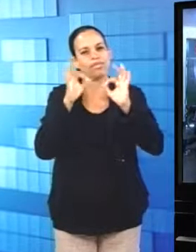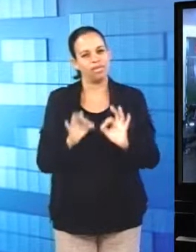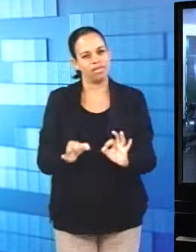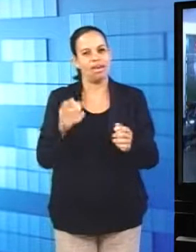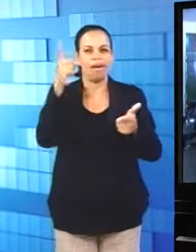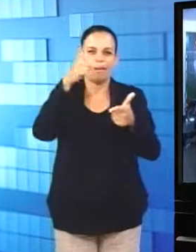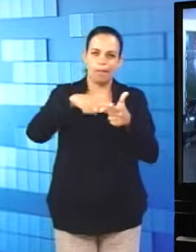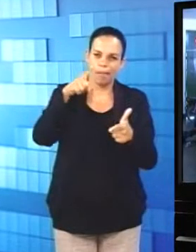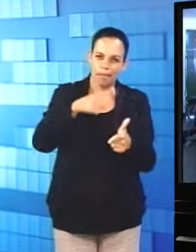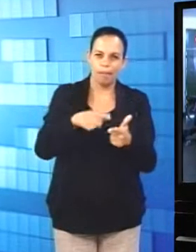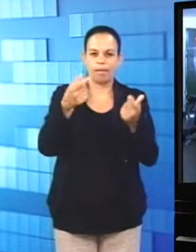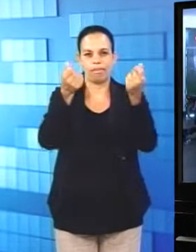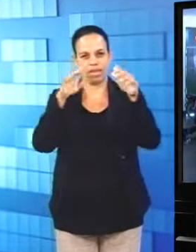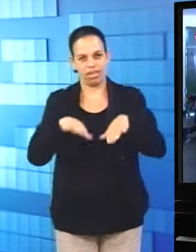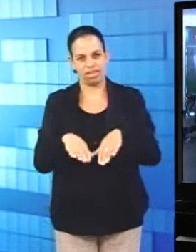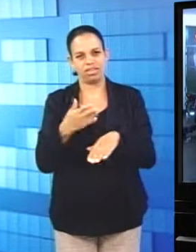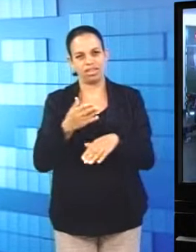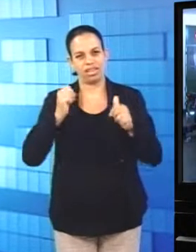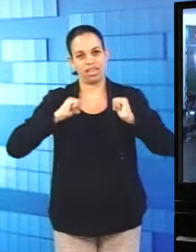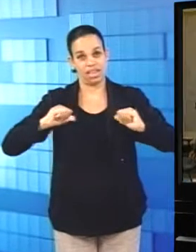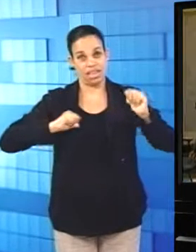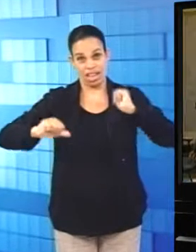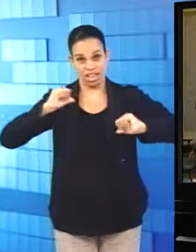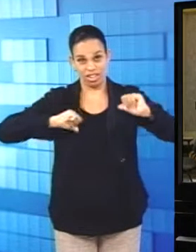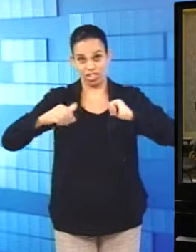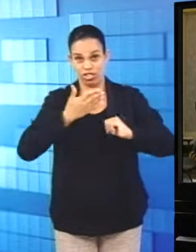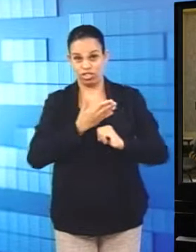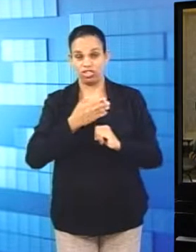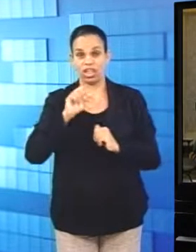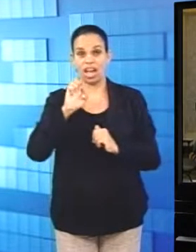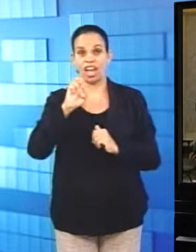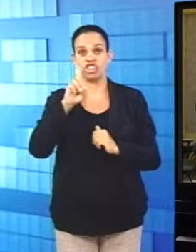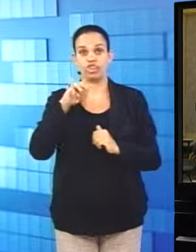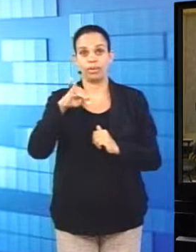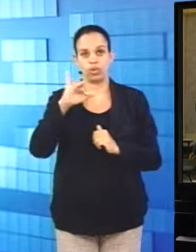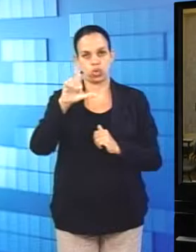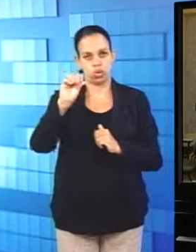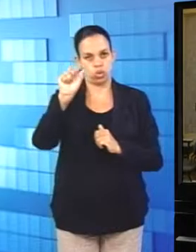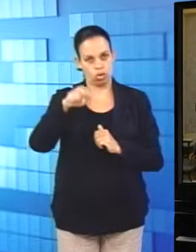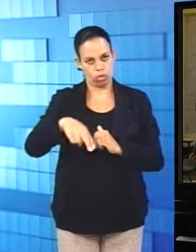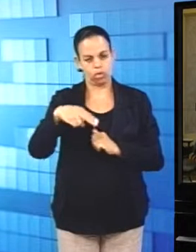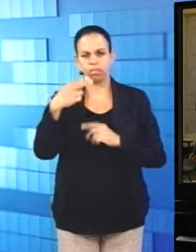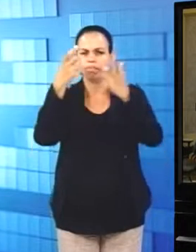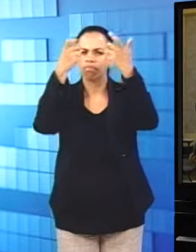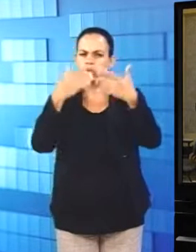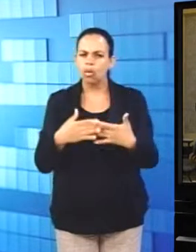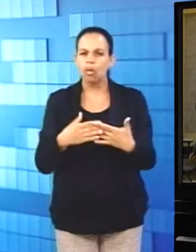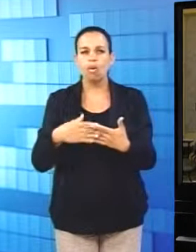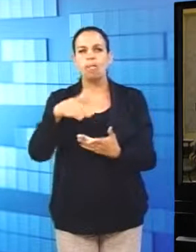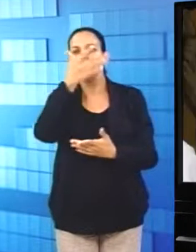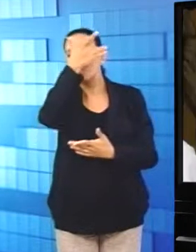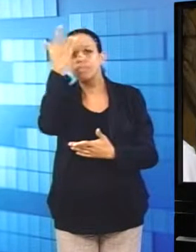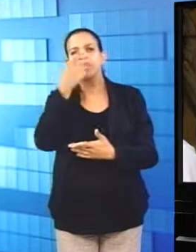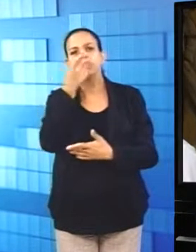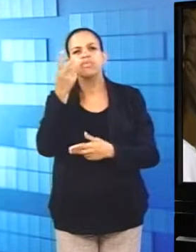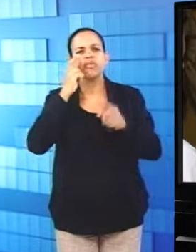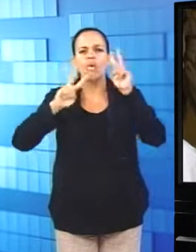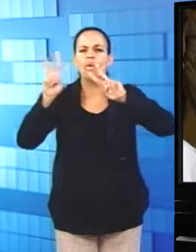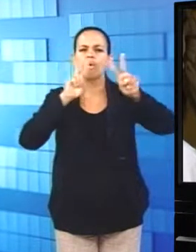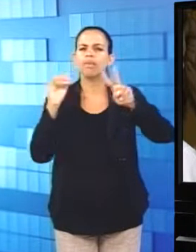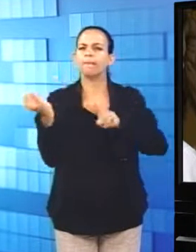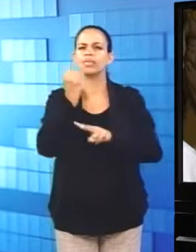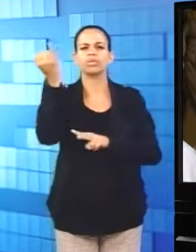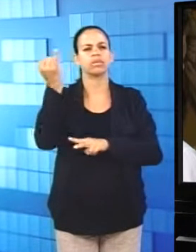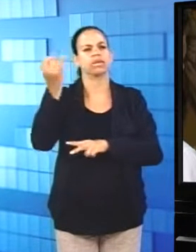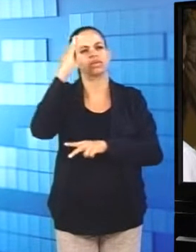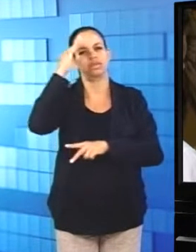realizada pelo artista plástico Edmilson Santana, o olhar do público é fundamental para o total entendimento. O artista, por